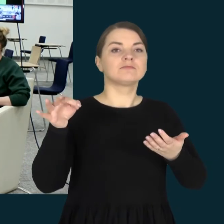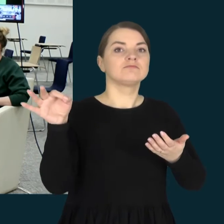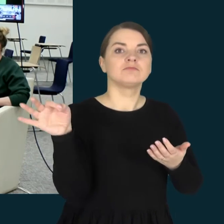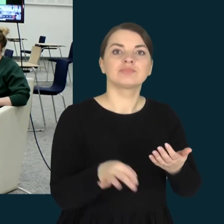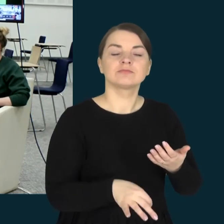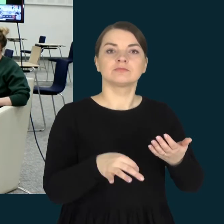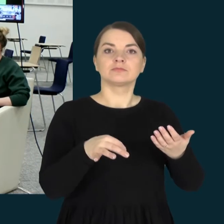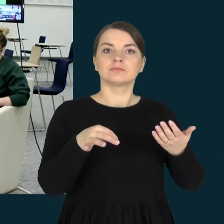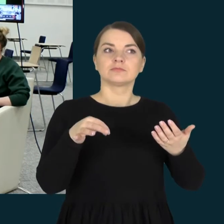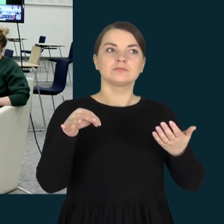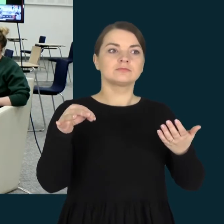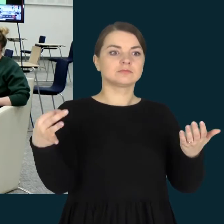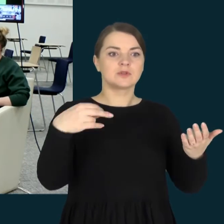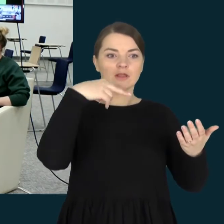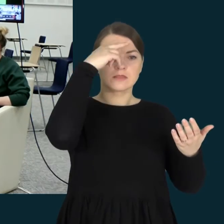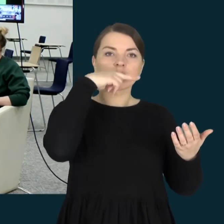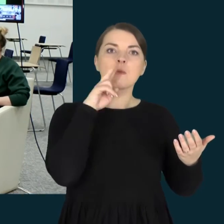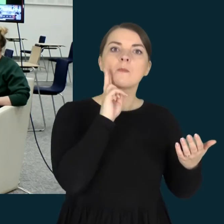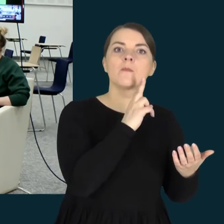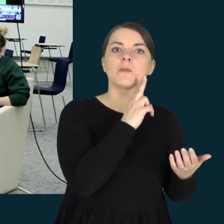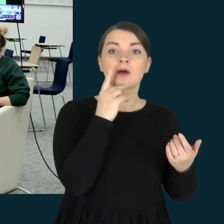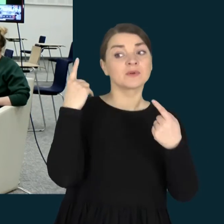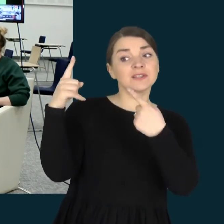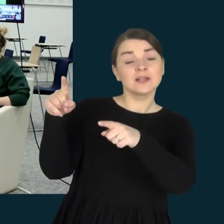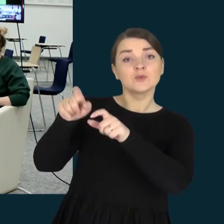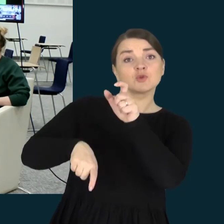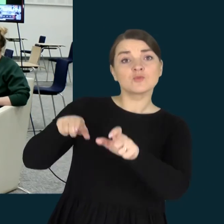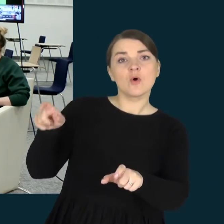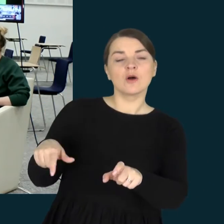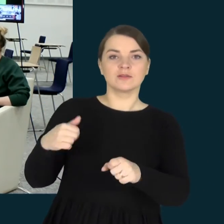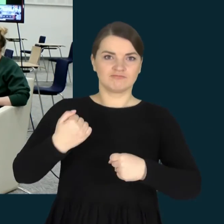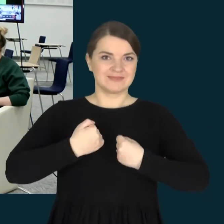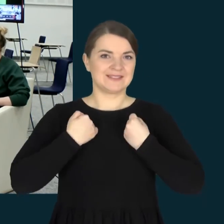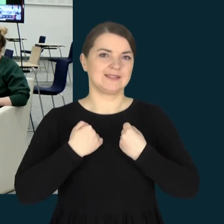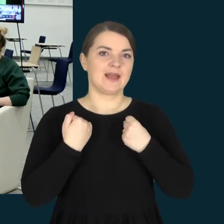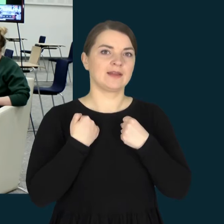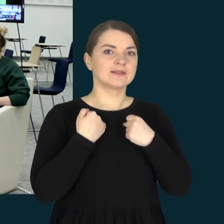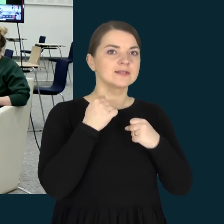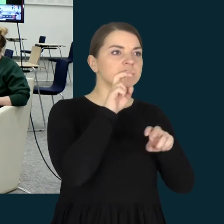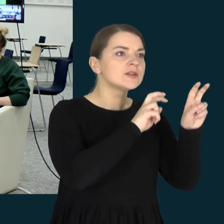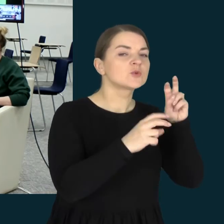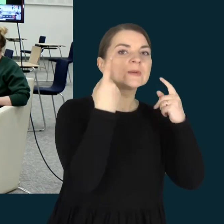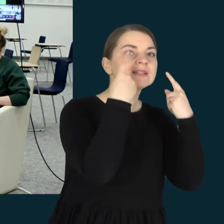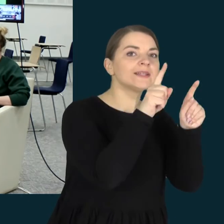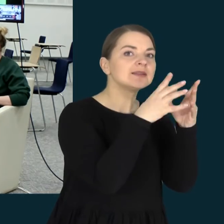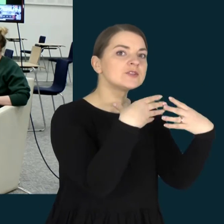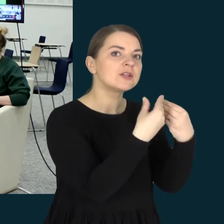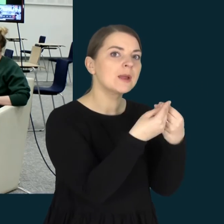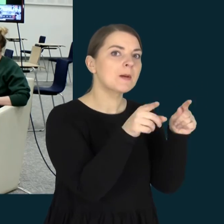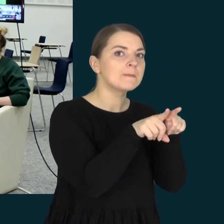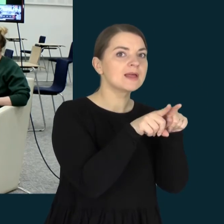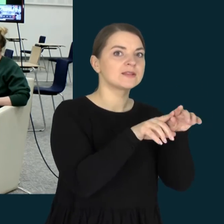Dažniausiai tėvai arba kiti asmenys bando ieškoti panašių pavyzdžių ir ieškoti to